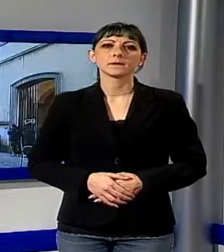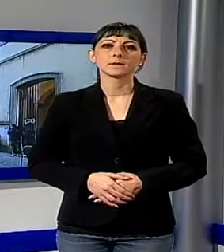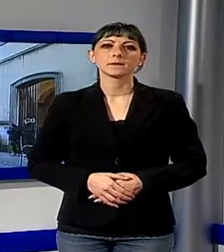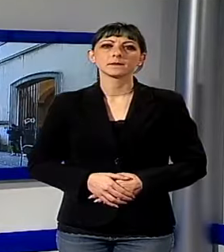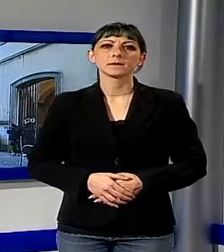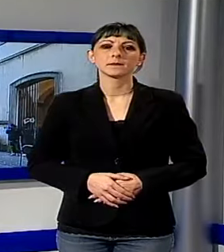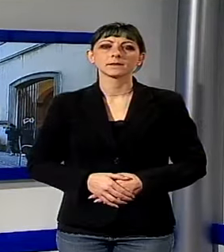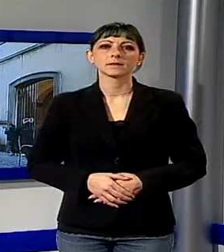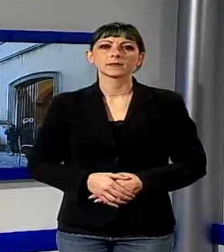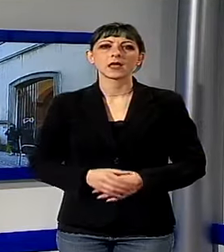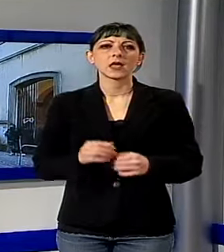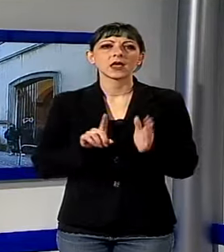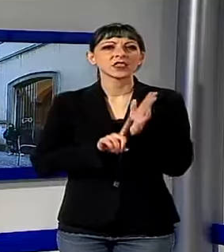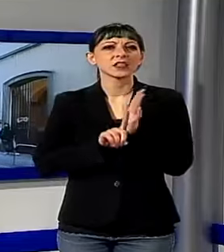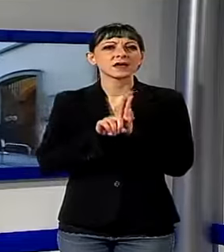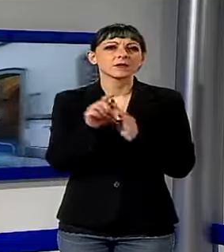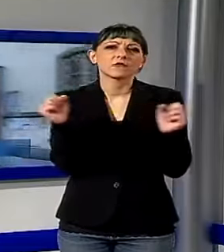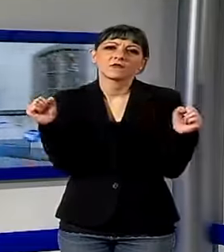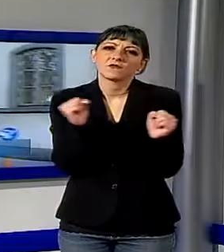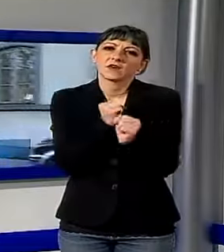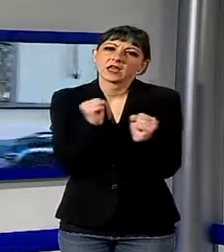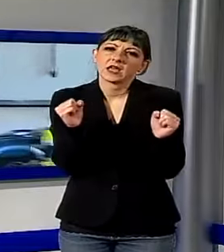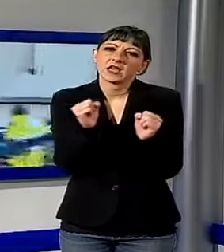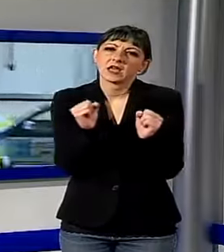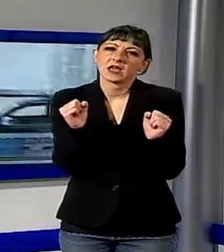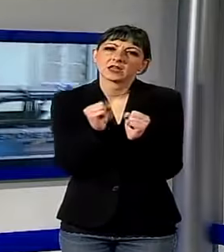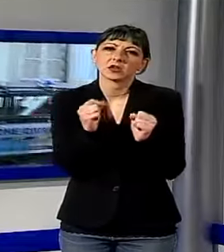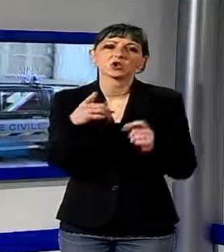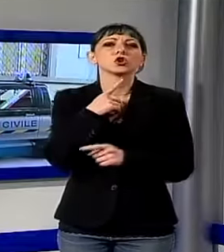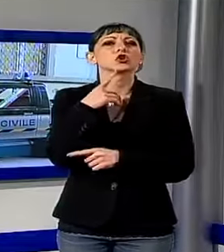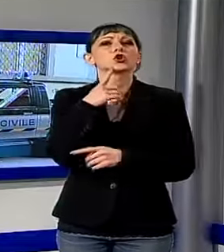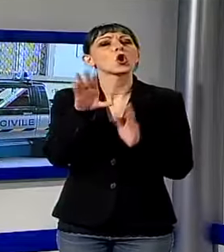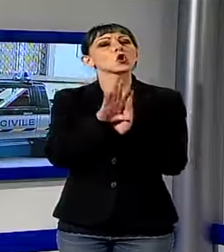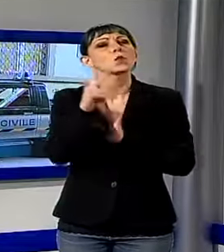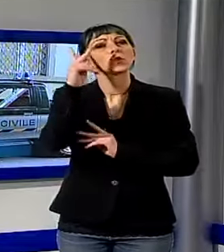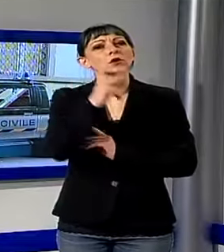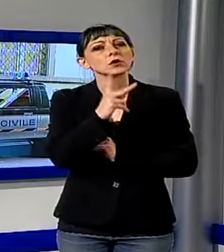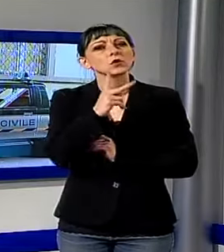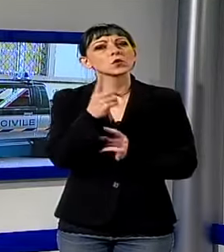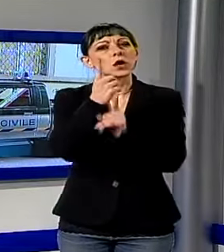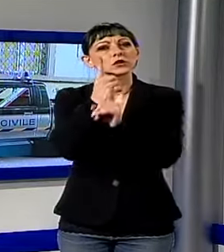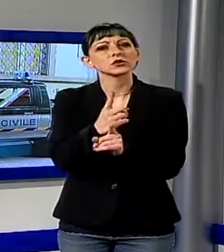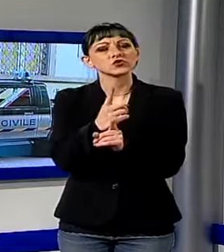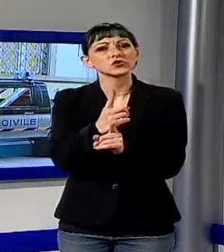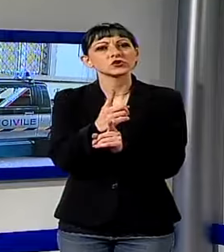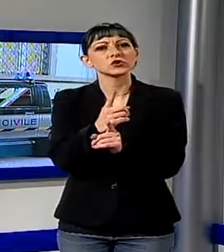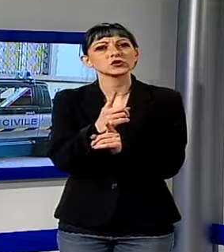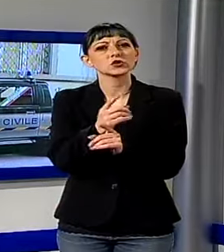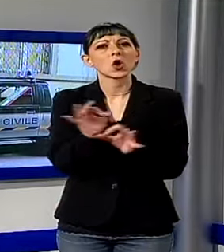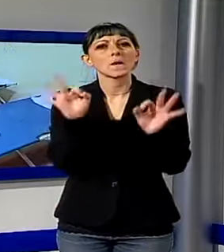Le temperature rigide di questi giorni hanno indotto il Comune di Lucca a predisporre un dormitorio d'emergenza per i senza tetto presso la Piacasa